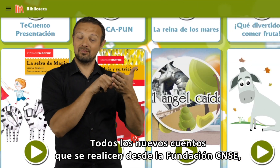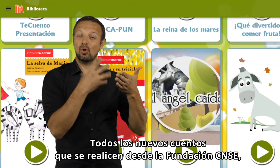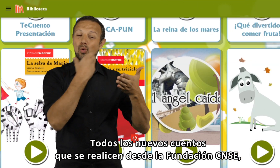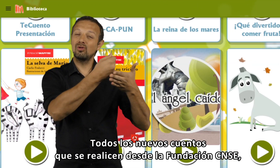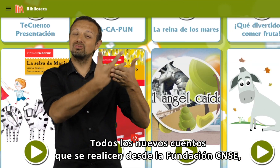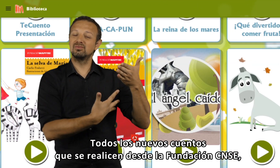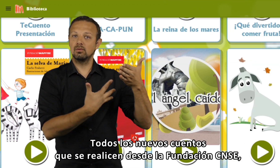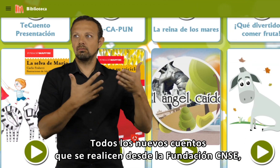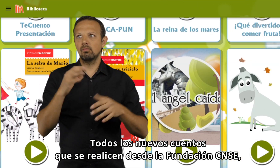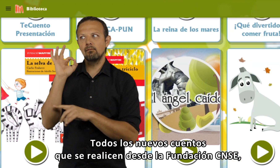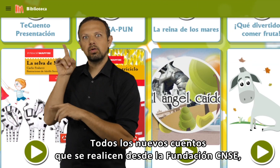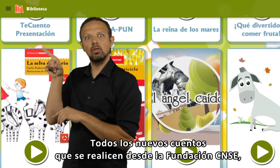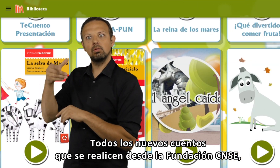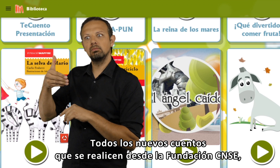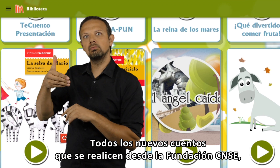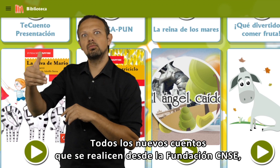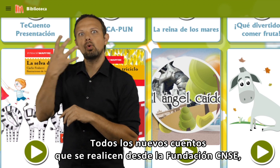cuentos que se realicen desde la Fundación CNSE